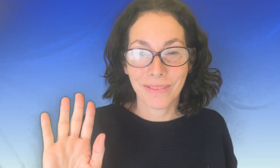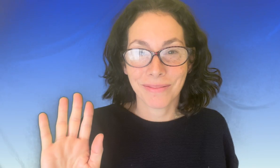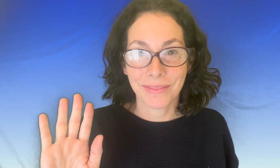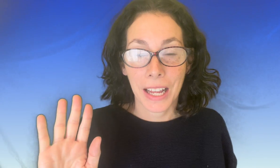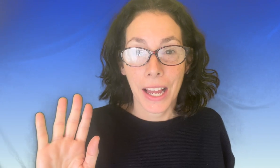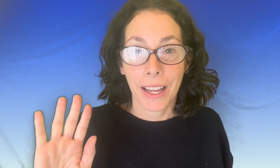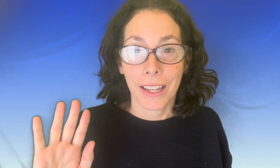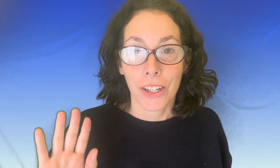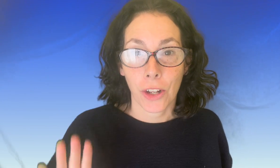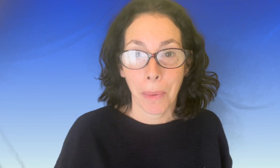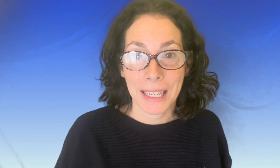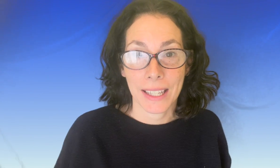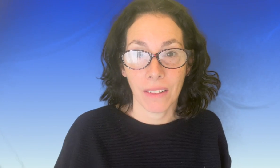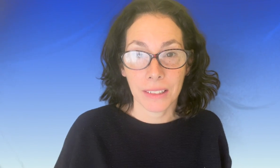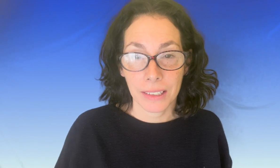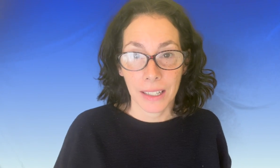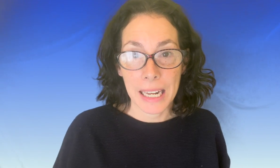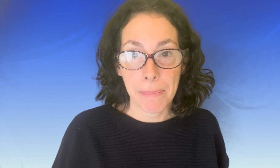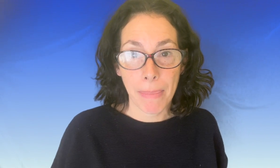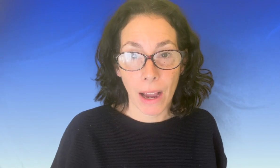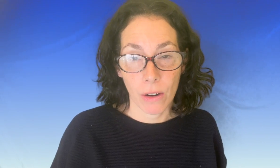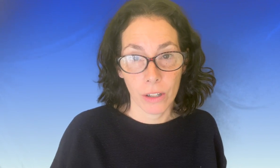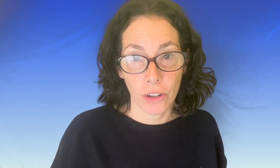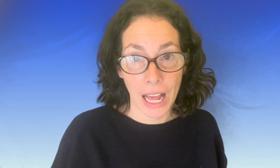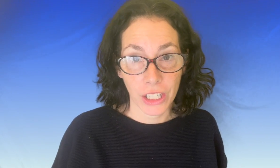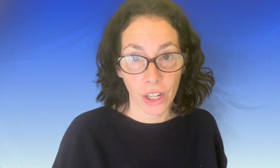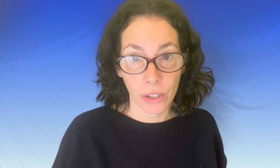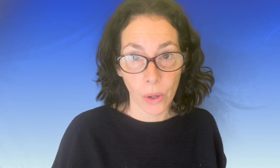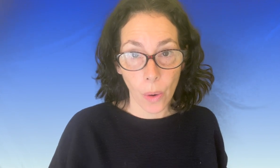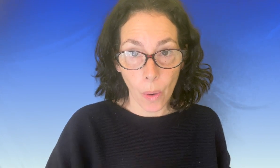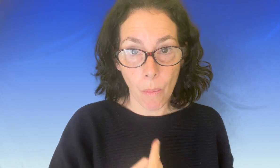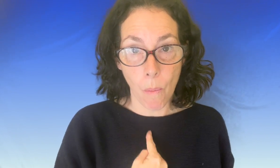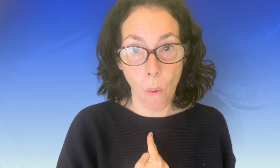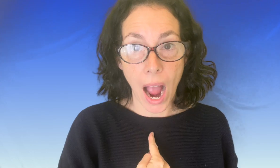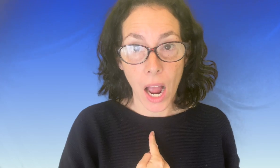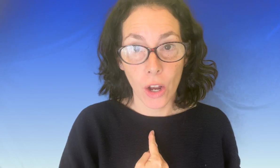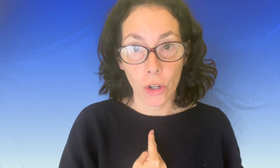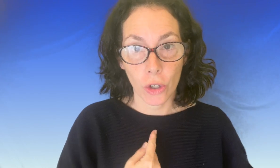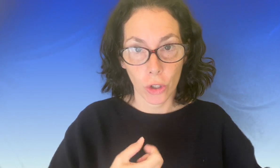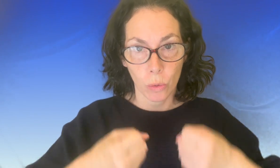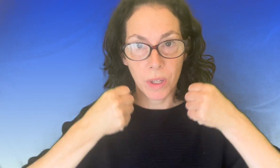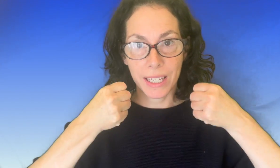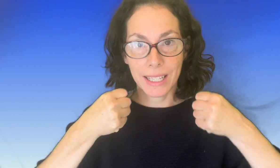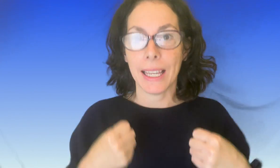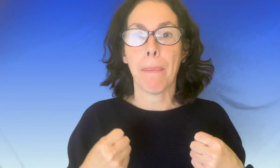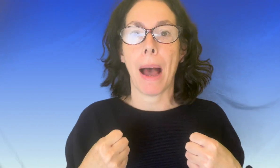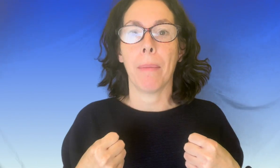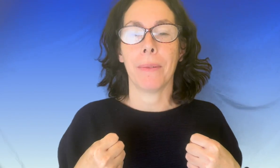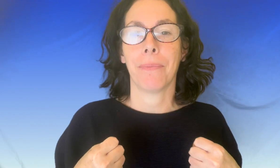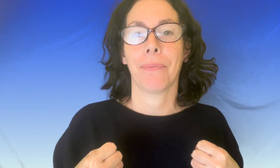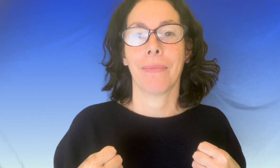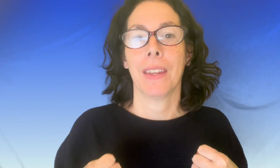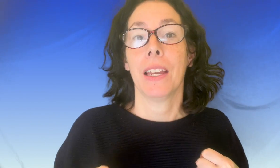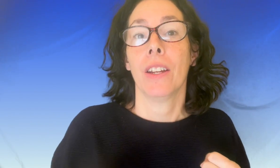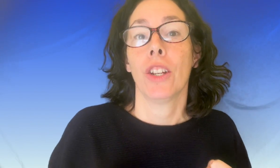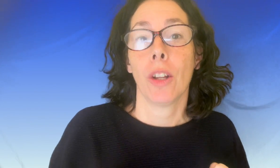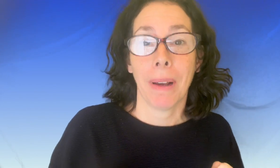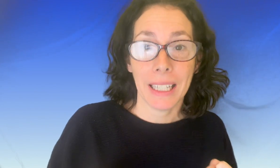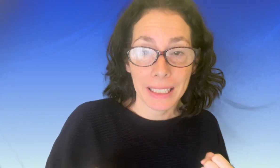allô je te présente les paroles de la chanson moi je suis capable je te présente les